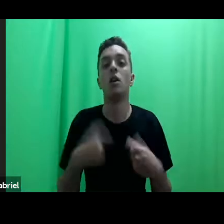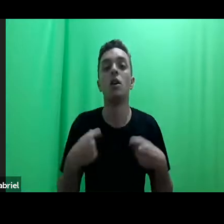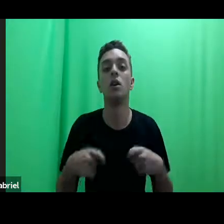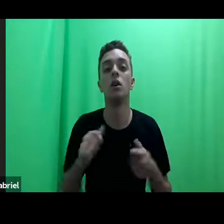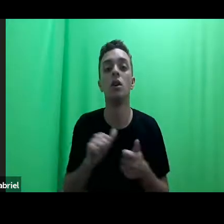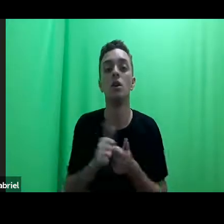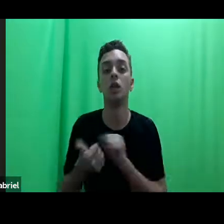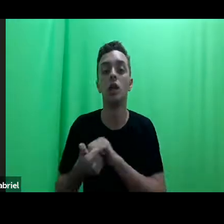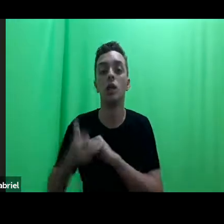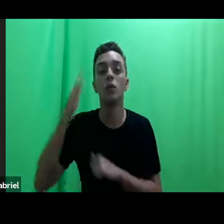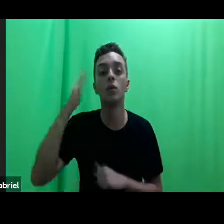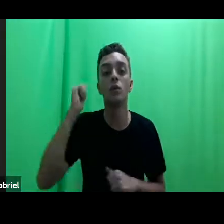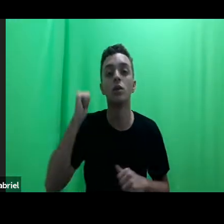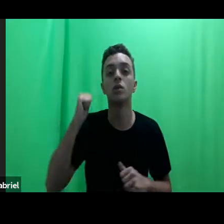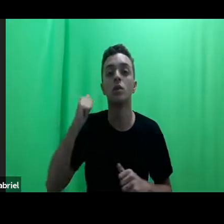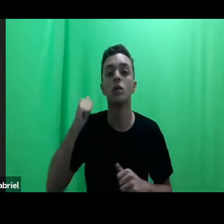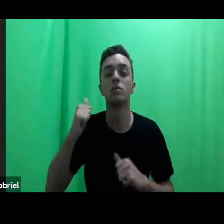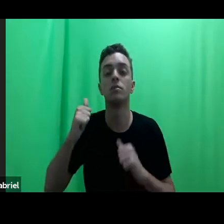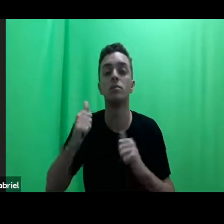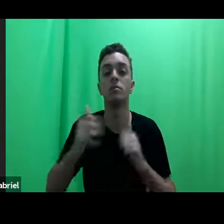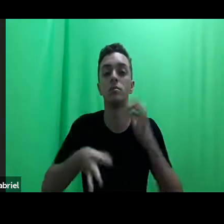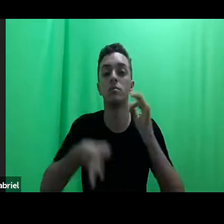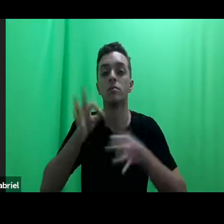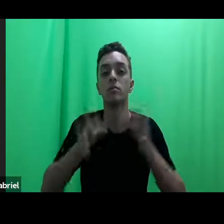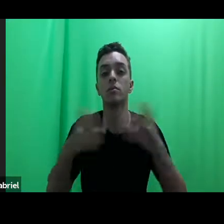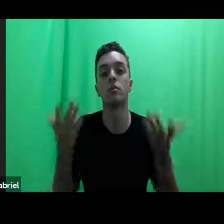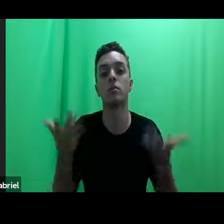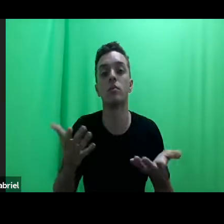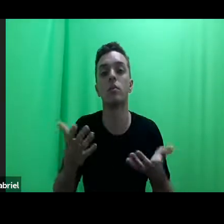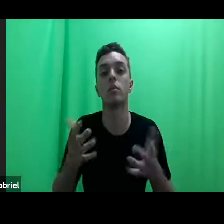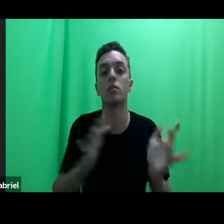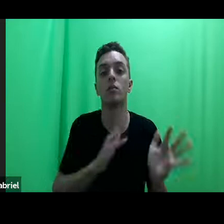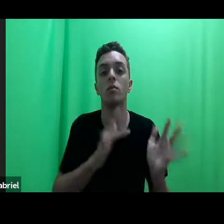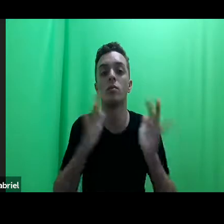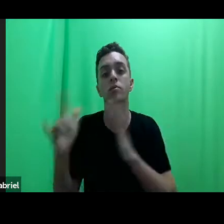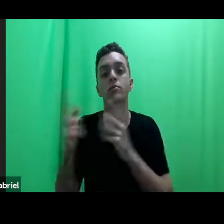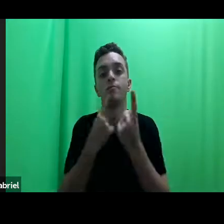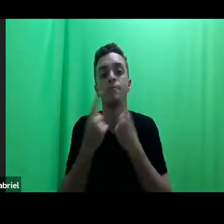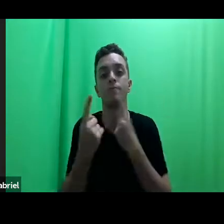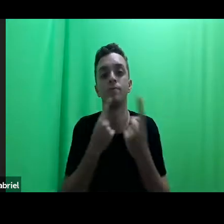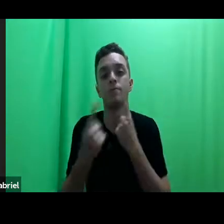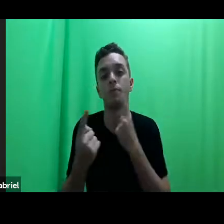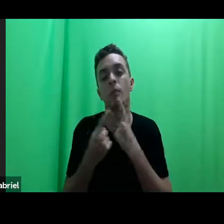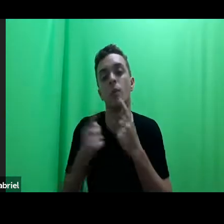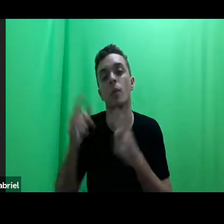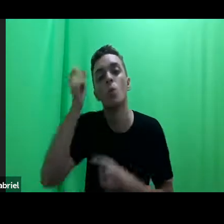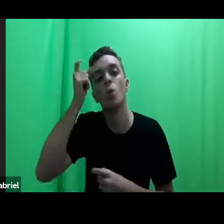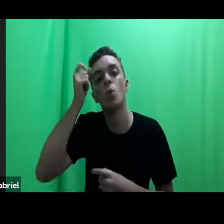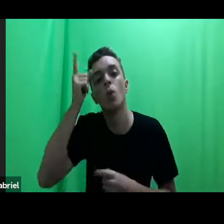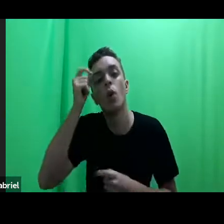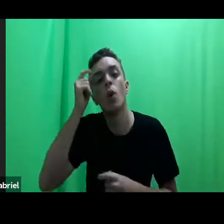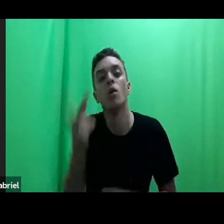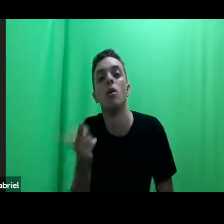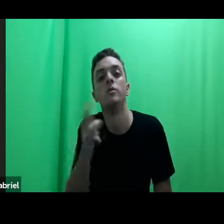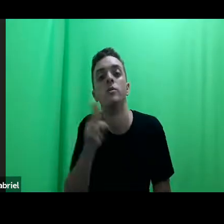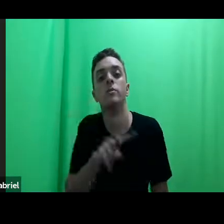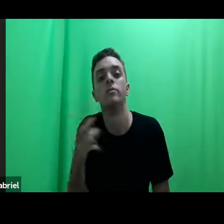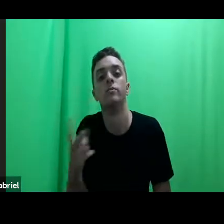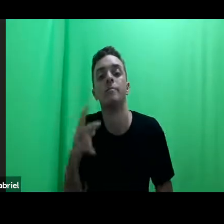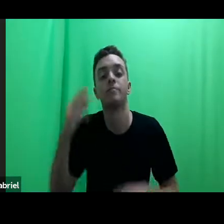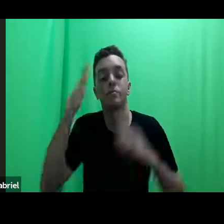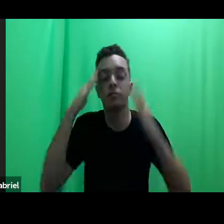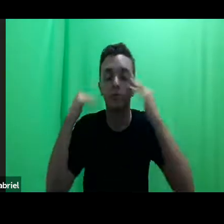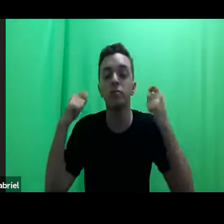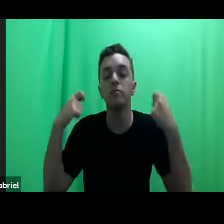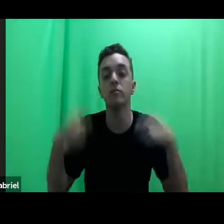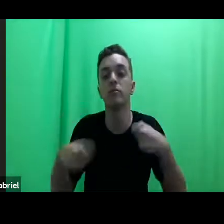jurídico. Então, num processo de diálogo intercultural, de interconhecimento, os saberes devem ser, ter